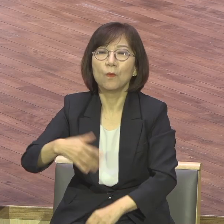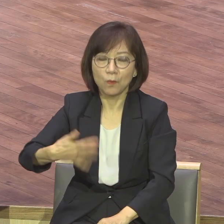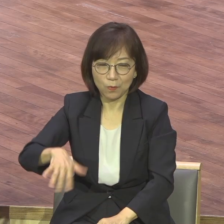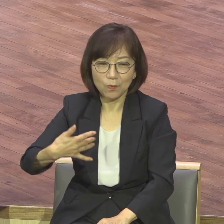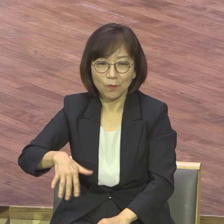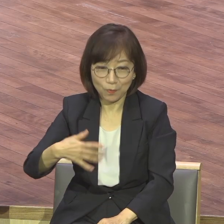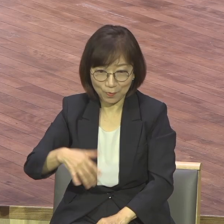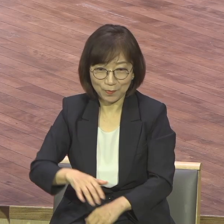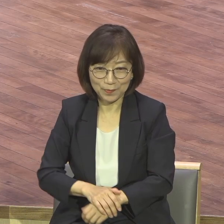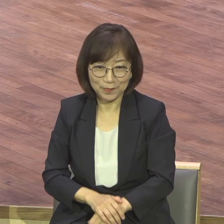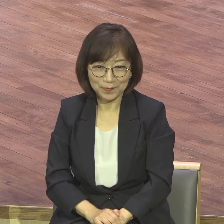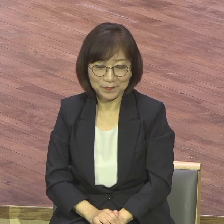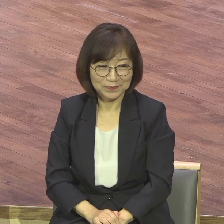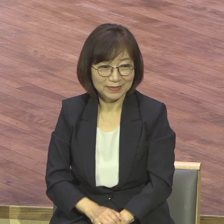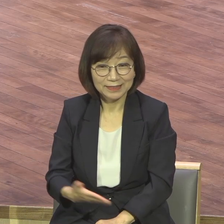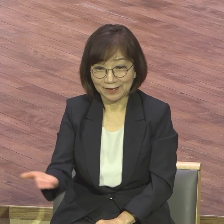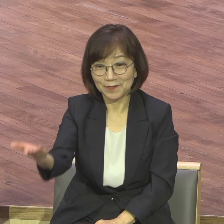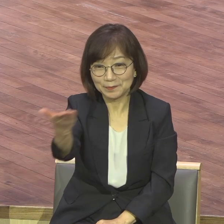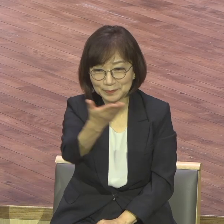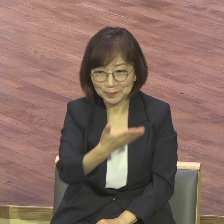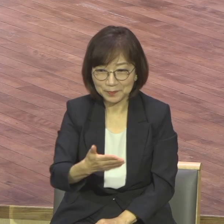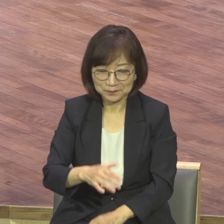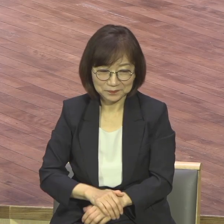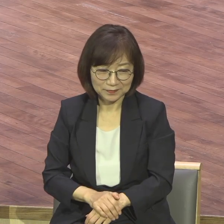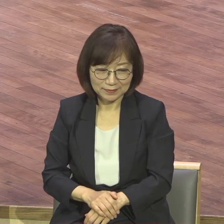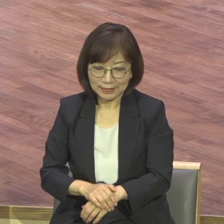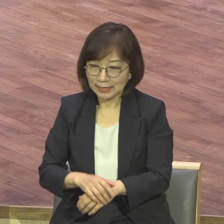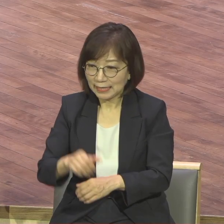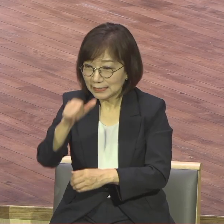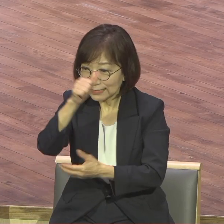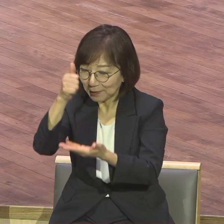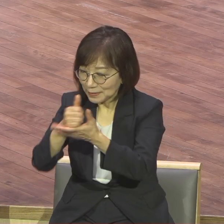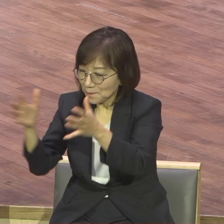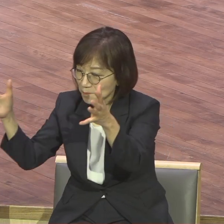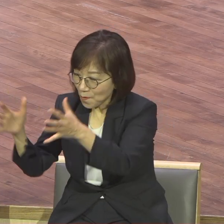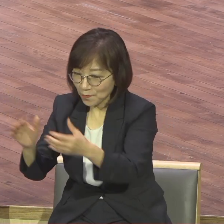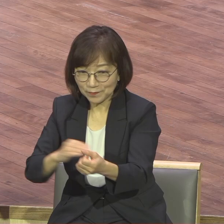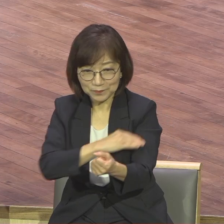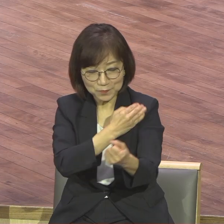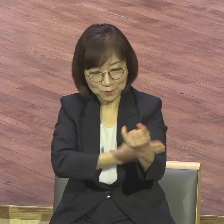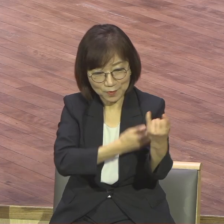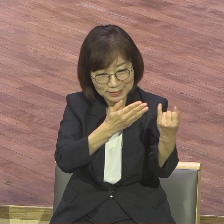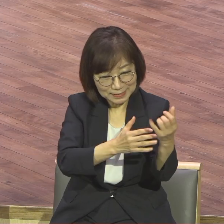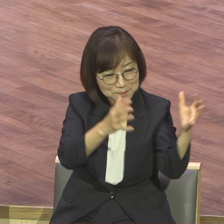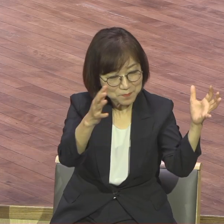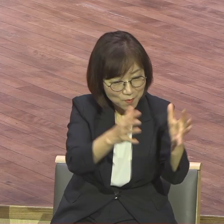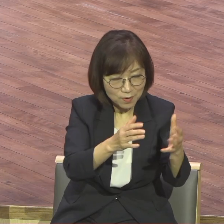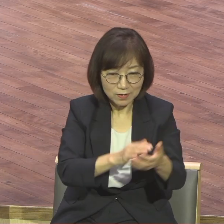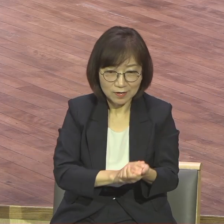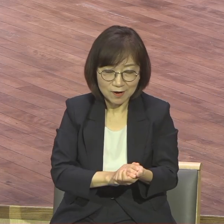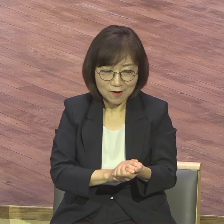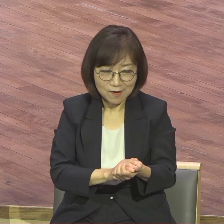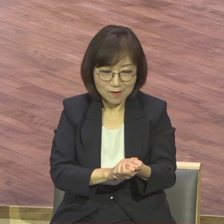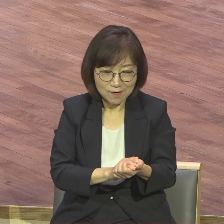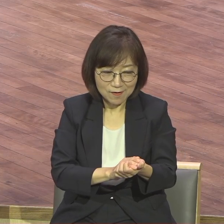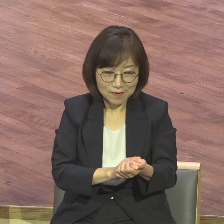교인들 성도들도 마찬가지 모여가지고 장로는 장로끼리 권사는 권사끼리 집사는 집사끼리 모여가지고 서로 모이고 회장도 모인다